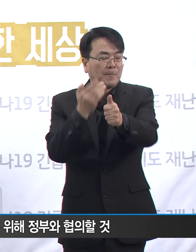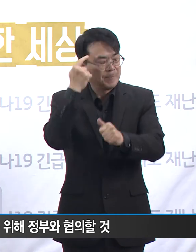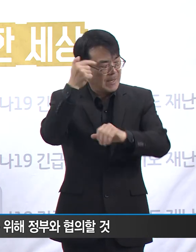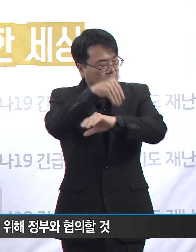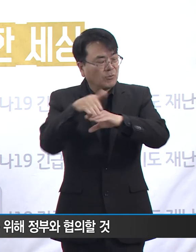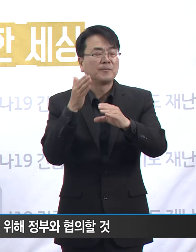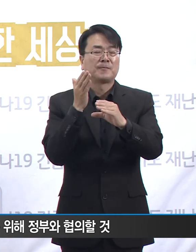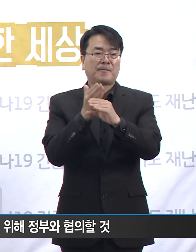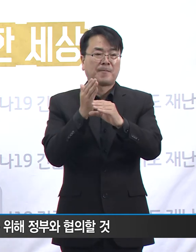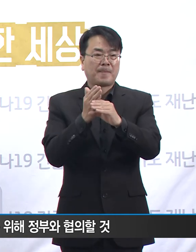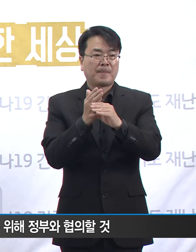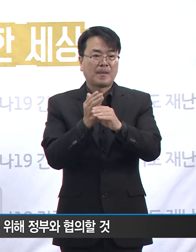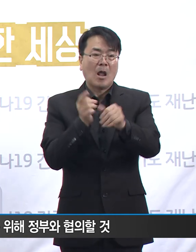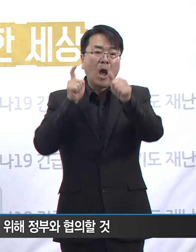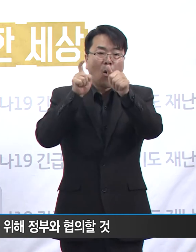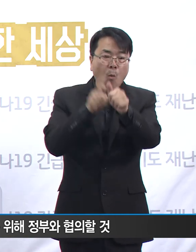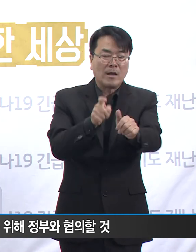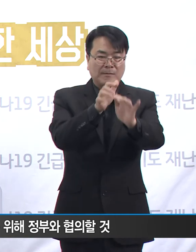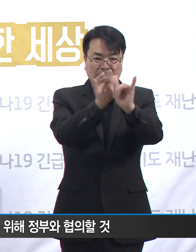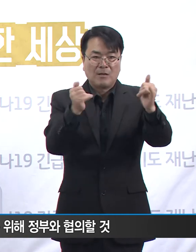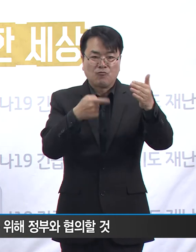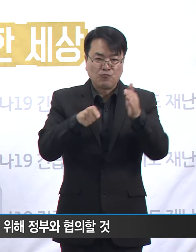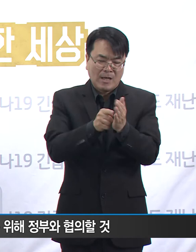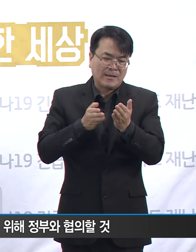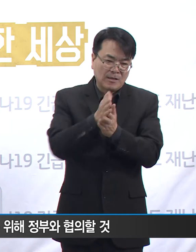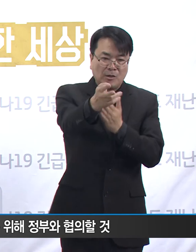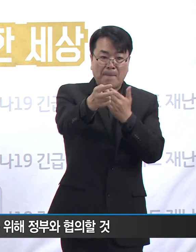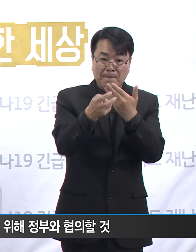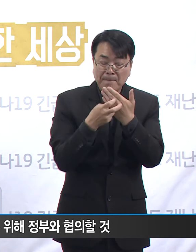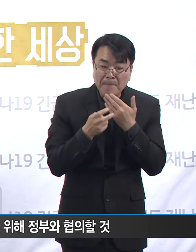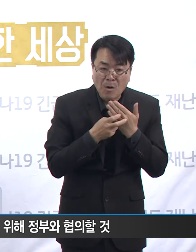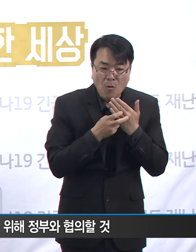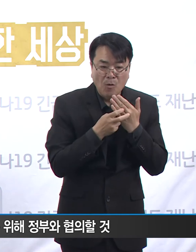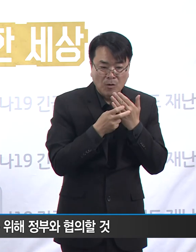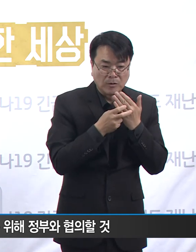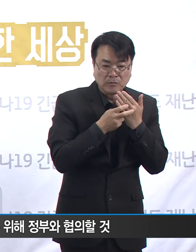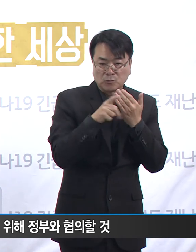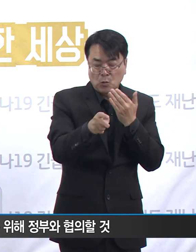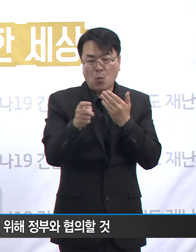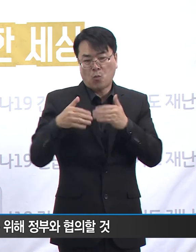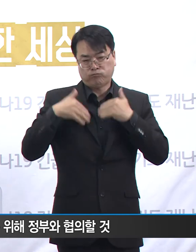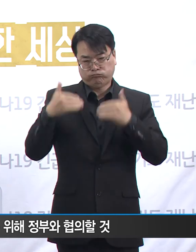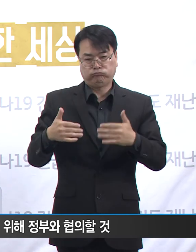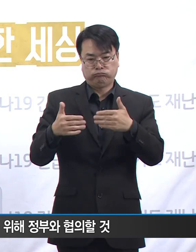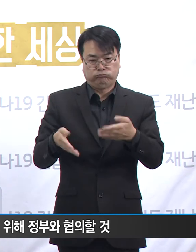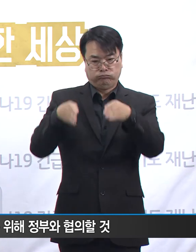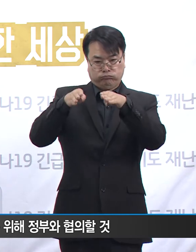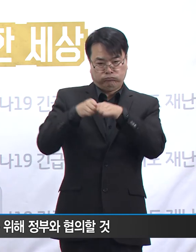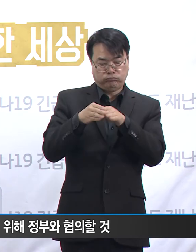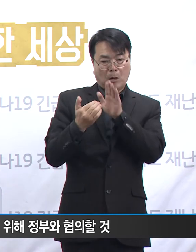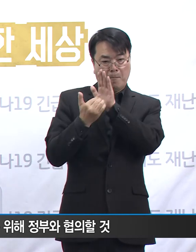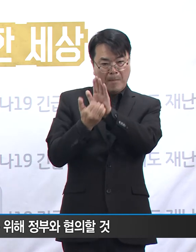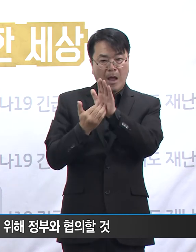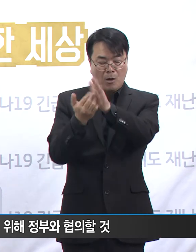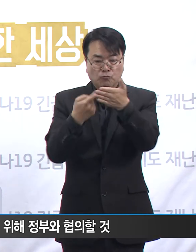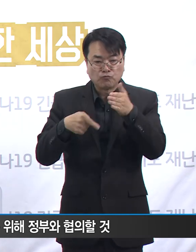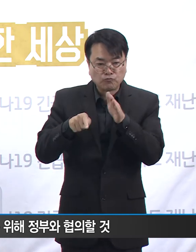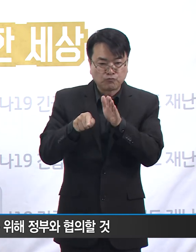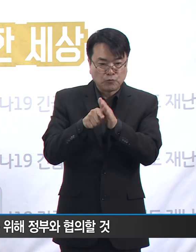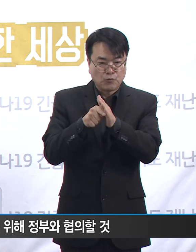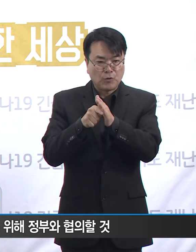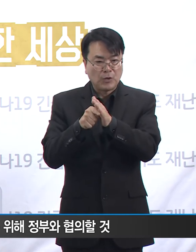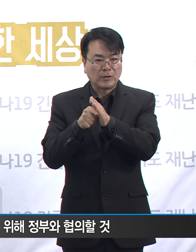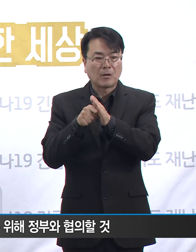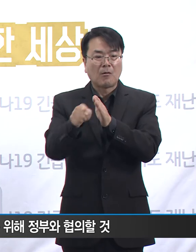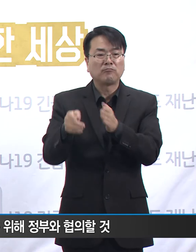확진자를 위한 감염병 전담병원을 취약시설의 감염 확산을 억제하기 위한 고위험 접촉자의 코어팅 목적으로도